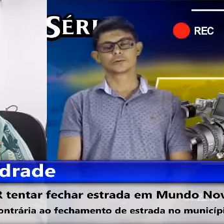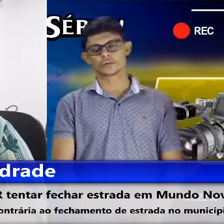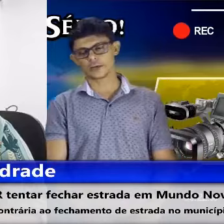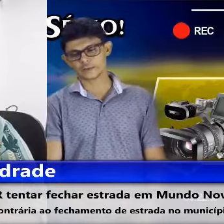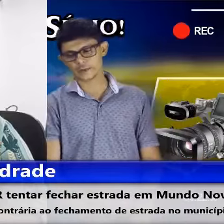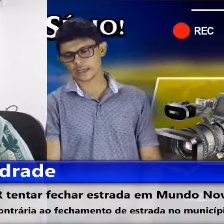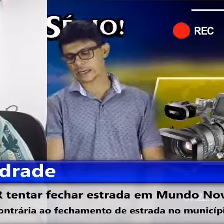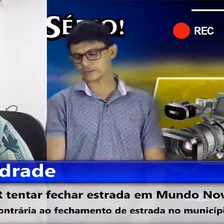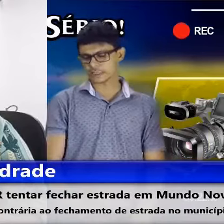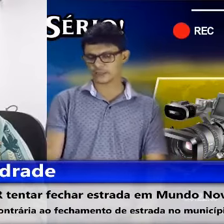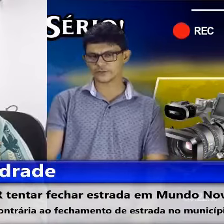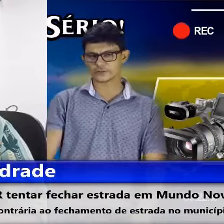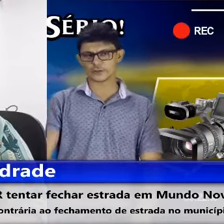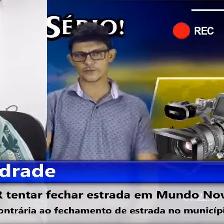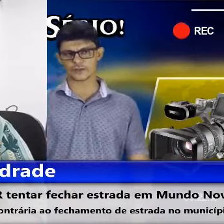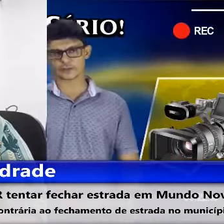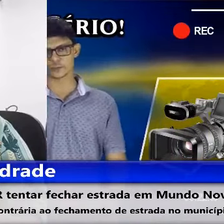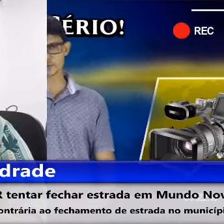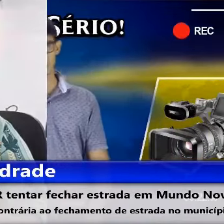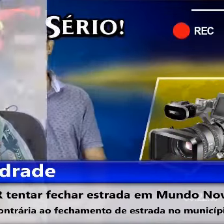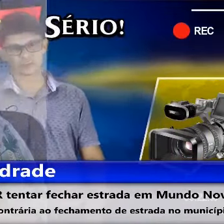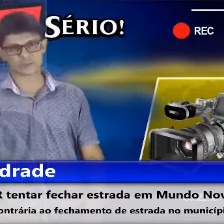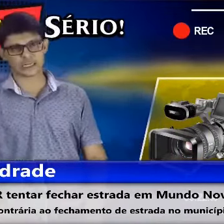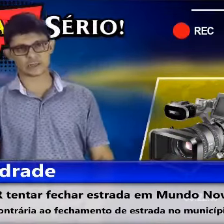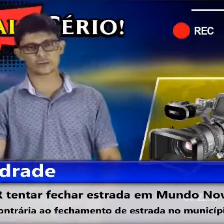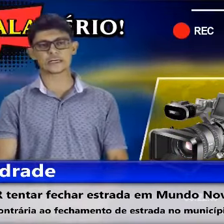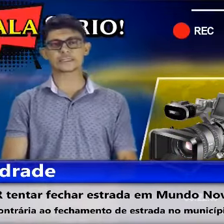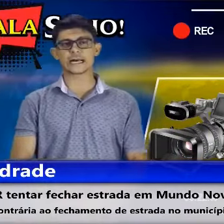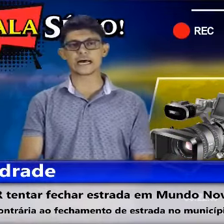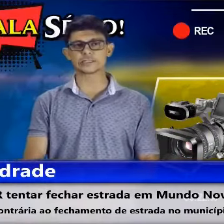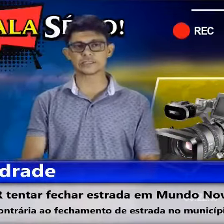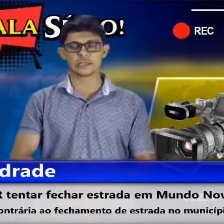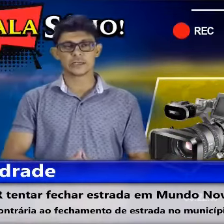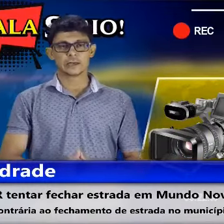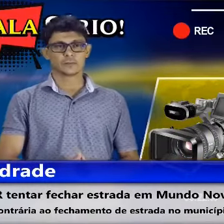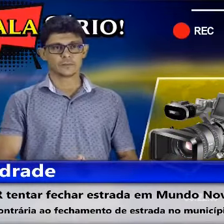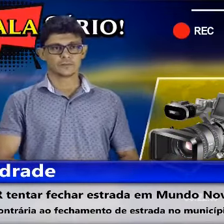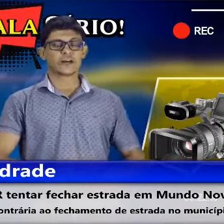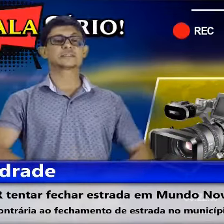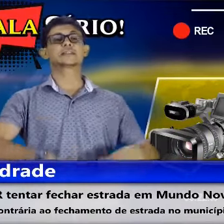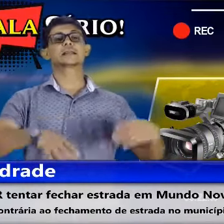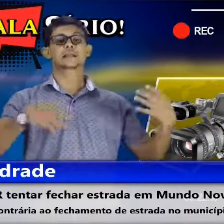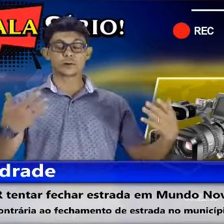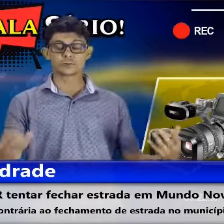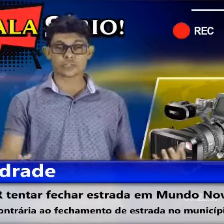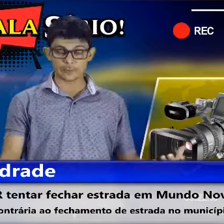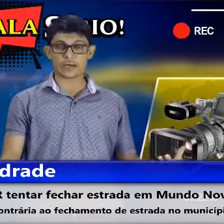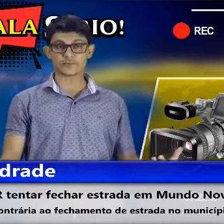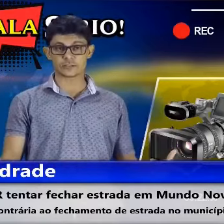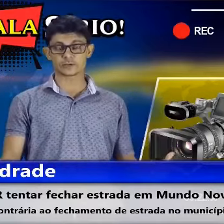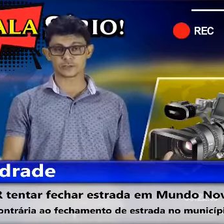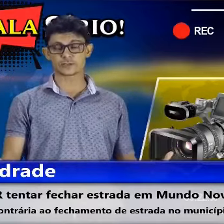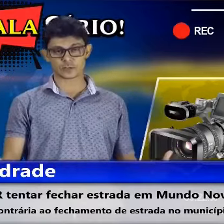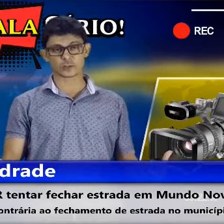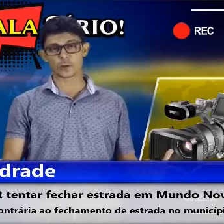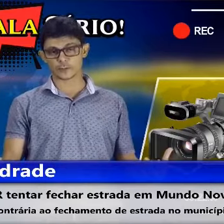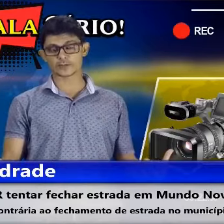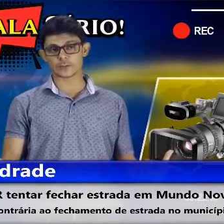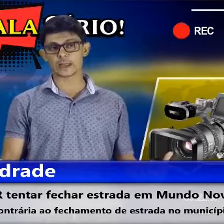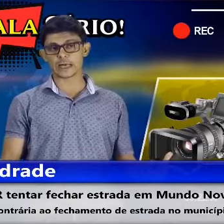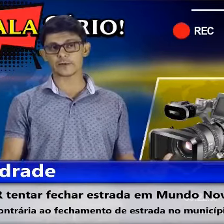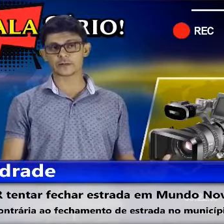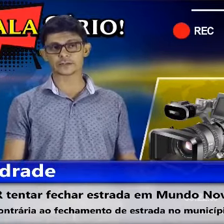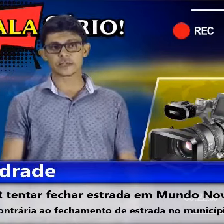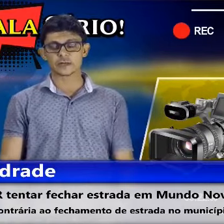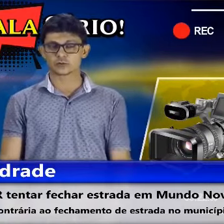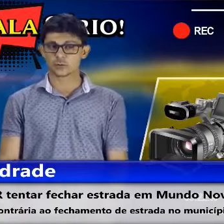Muito bem, obrigado. Tá aí a vice-prefeita de Mundo Novo, Rosária Lucandrade, fazendo até um desabafo segundo as suas próprias